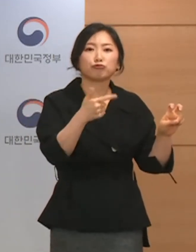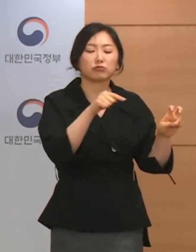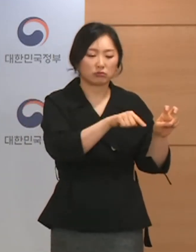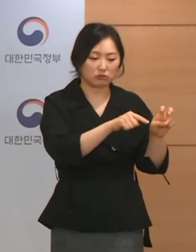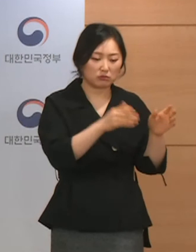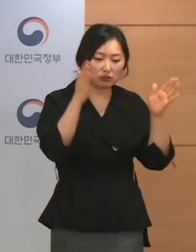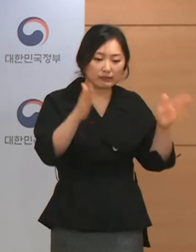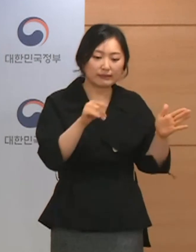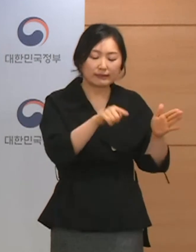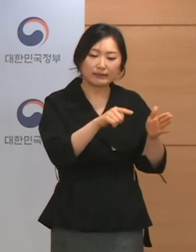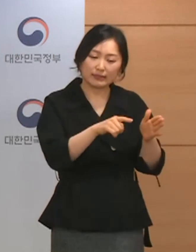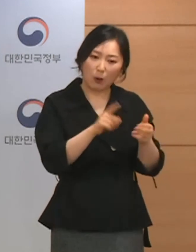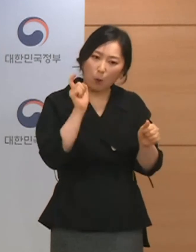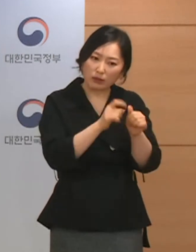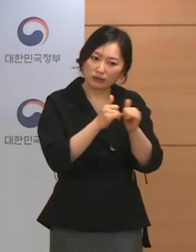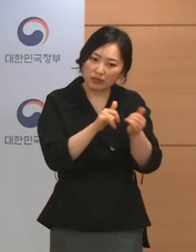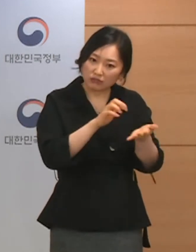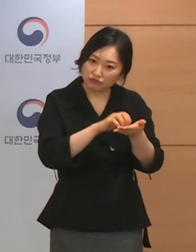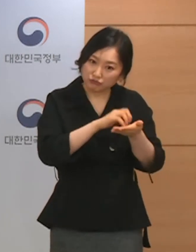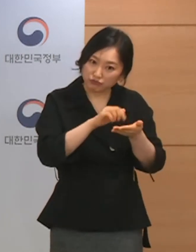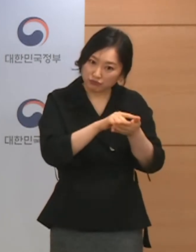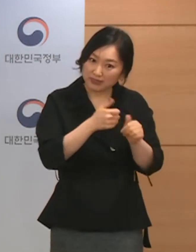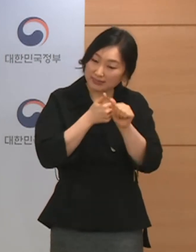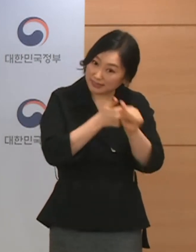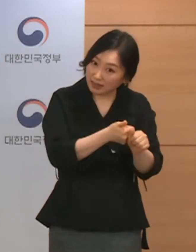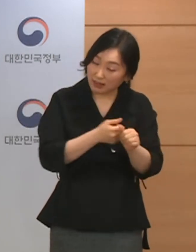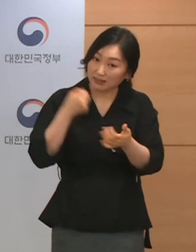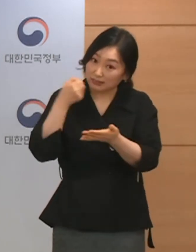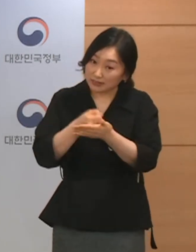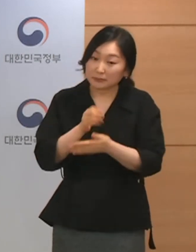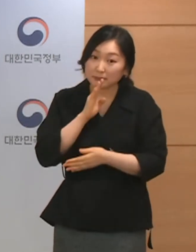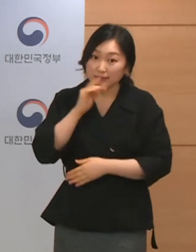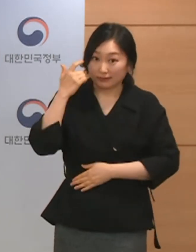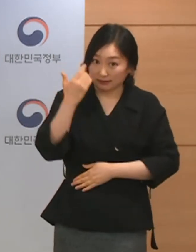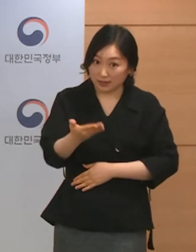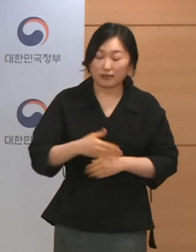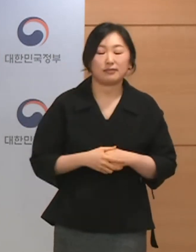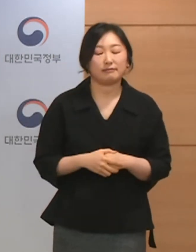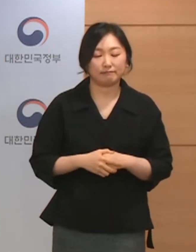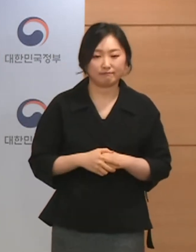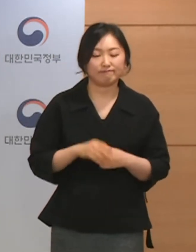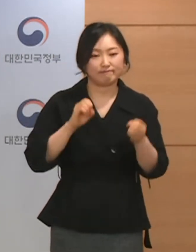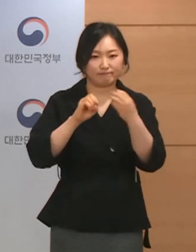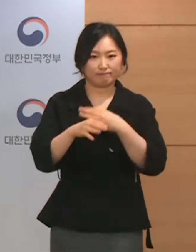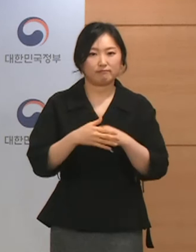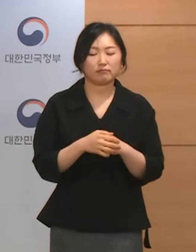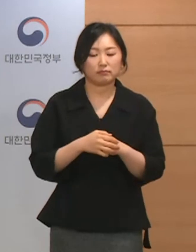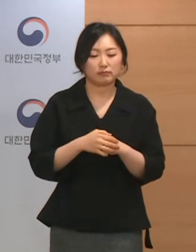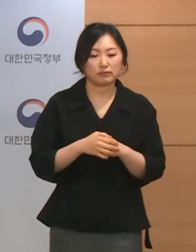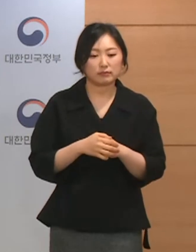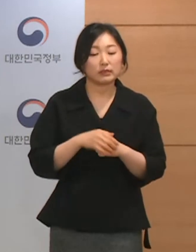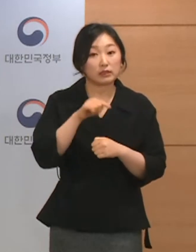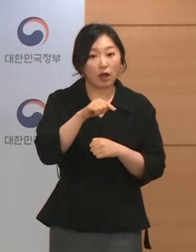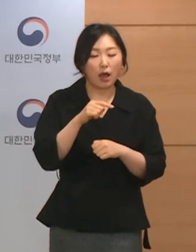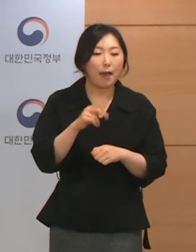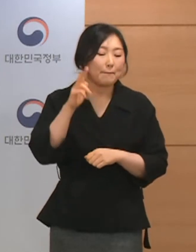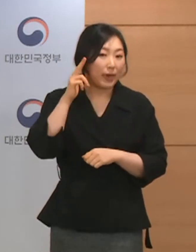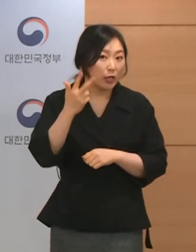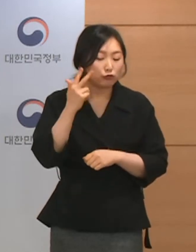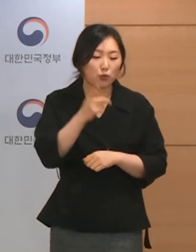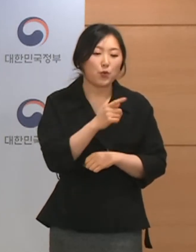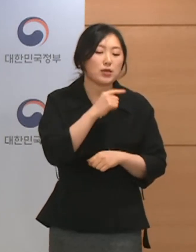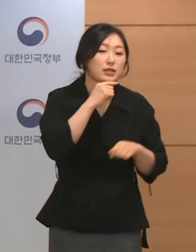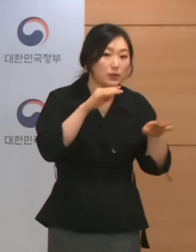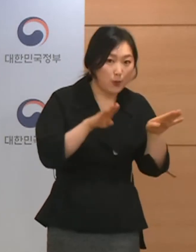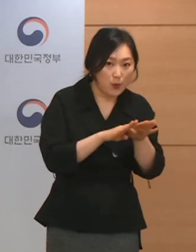근거로 했는지 관련한 설명 부탁드립니다. 주간 위험도 평가는 저희가 매주 일요일 월요일 날